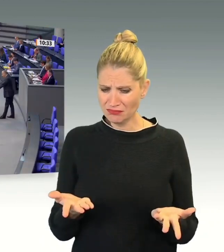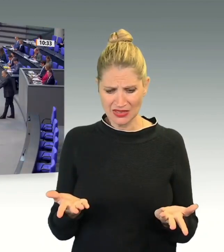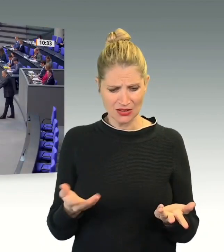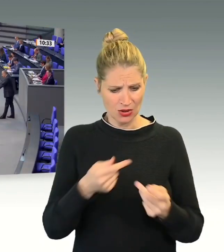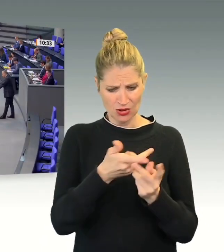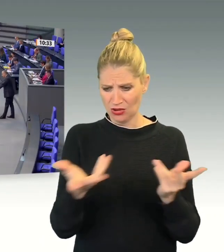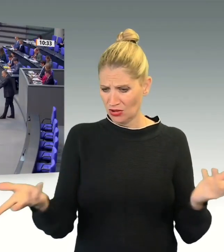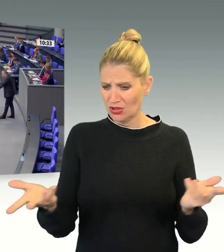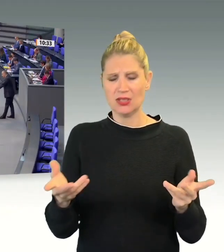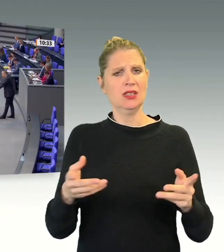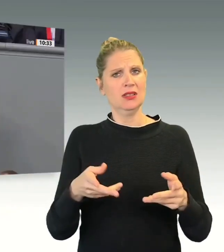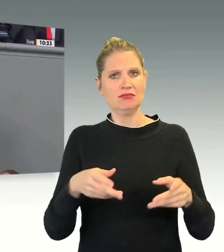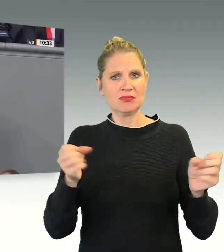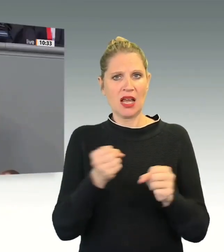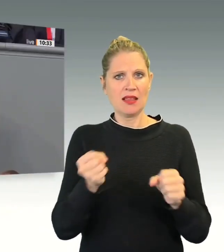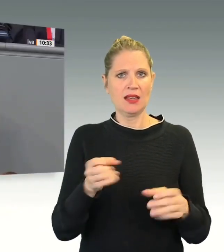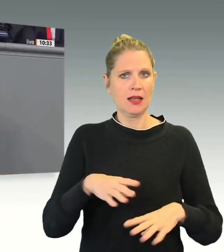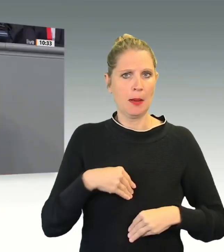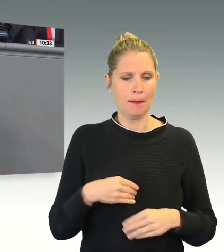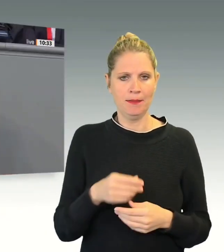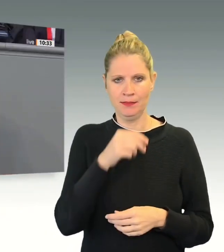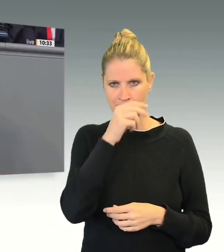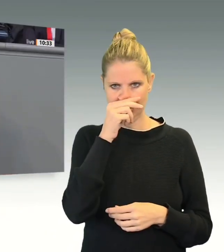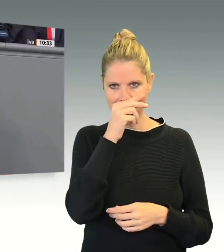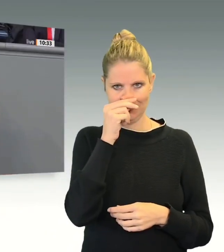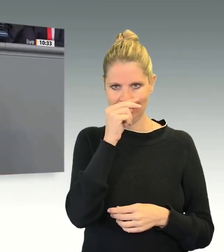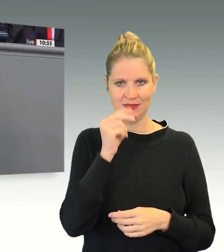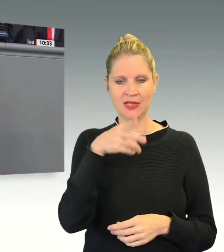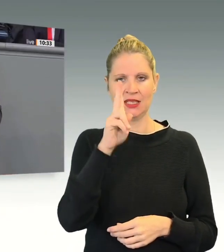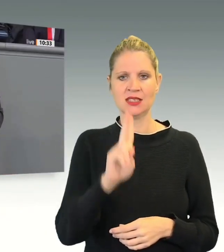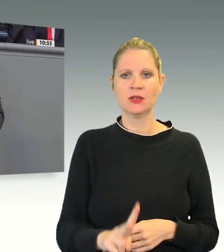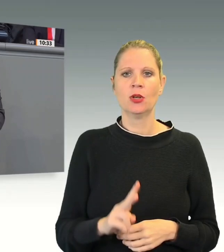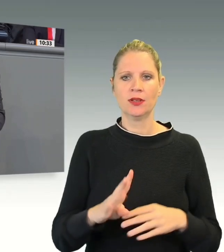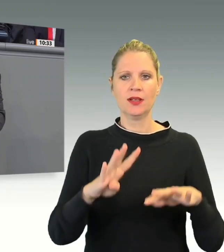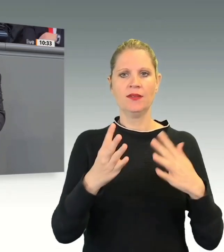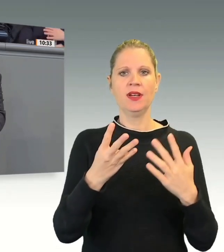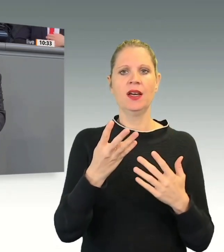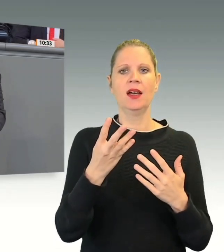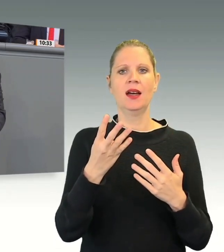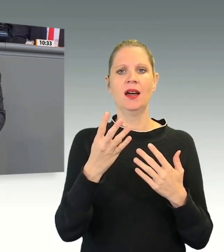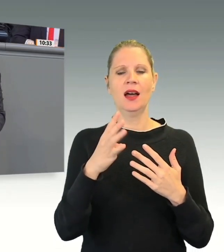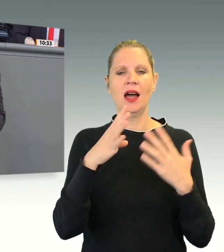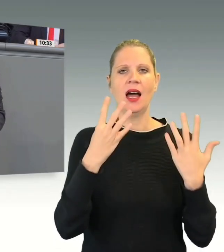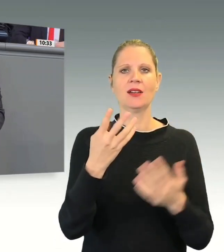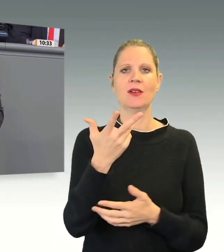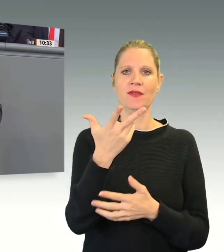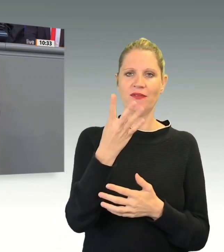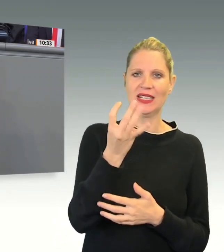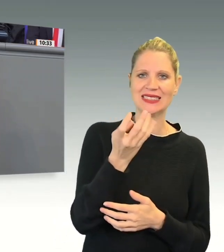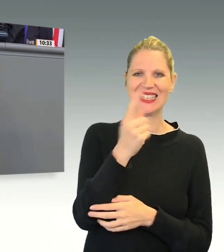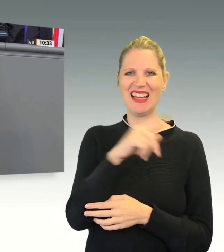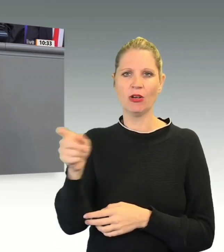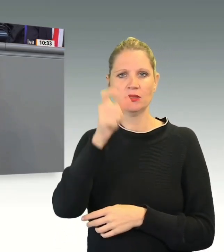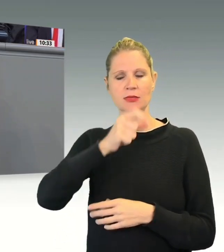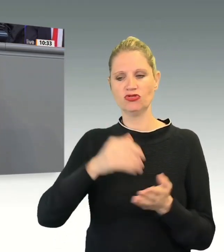All diese 248.000 Menschen, die hier nur geduldet werden, sind weiterhin mit sofortiger Wirkung ausreisepflichtig.